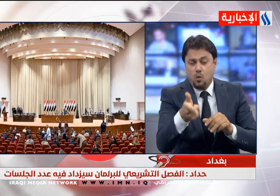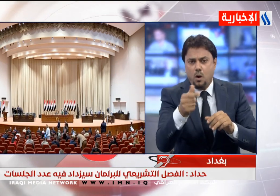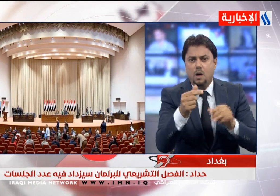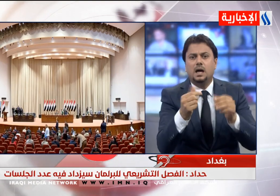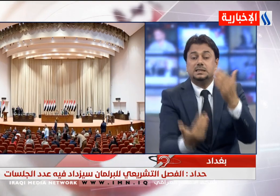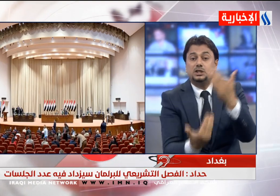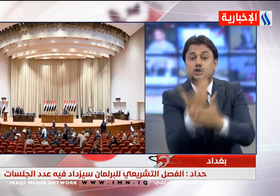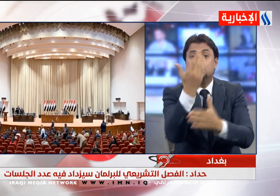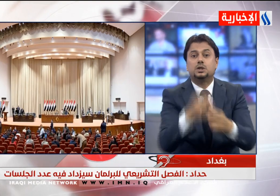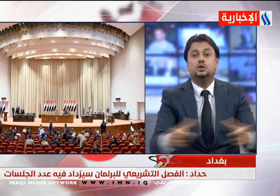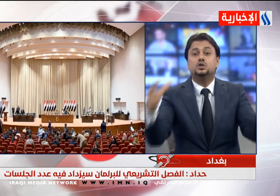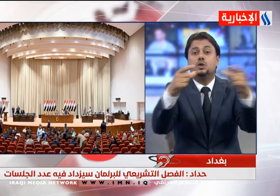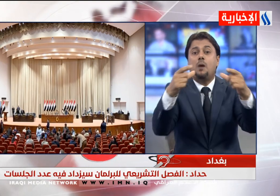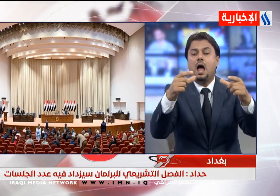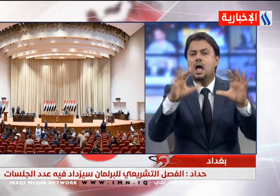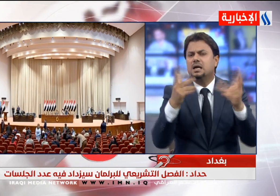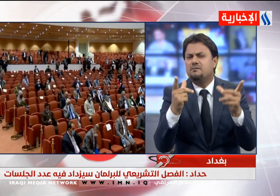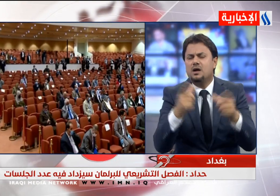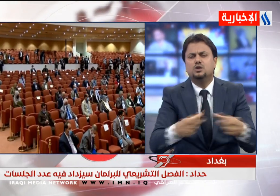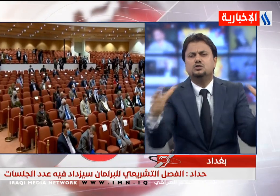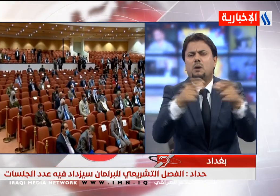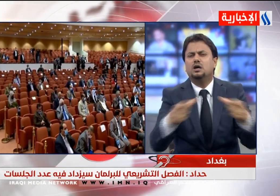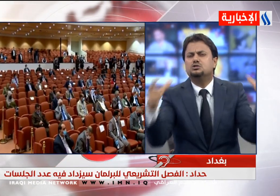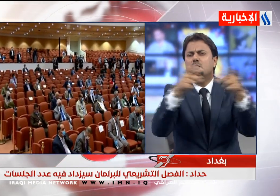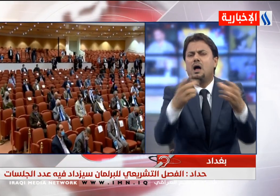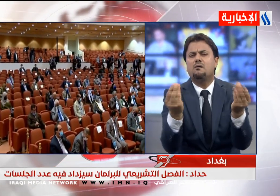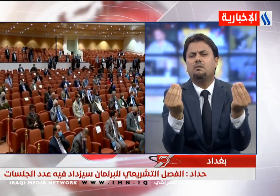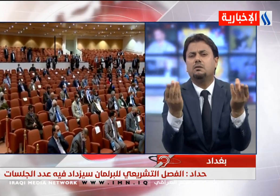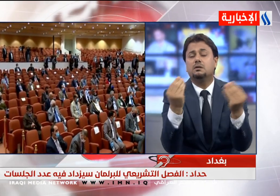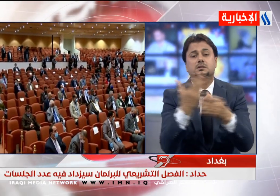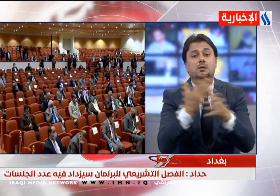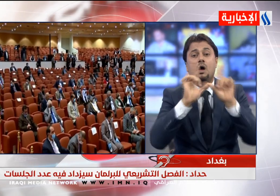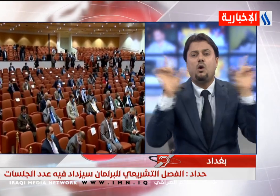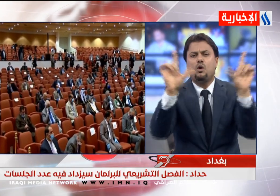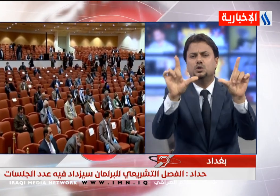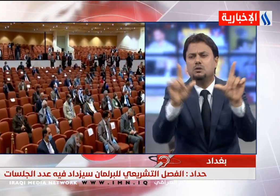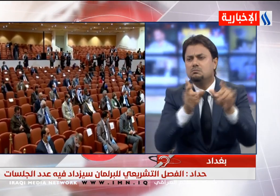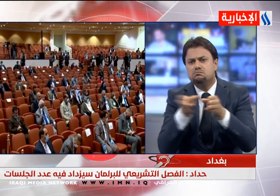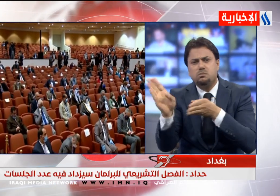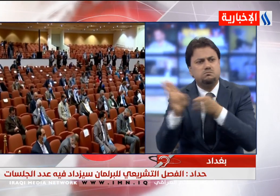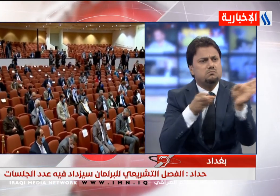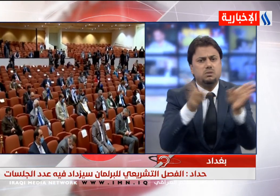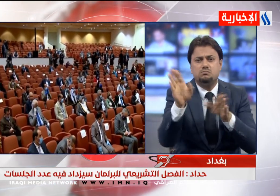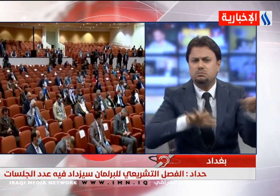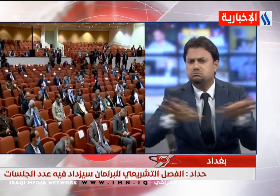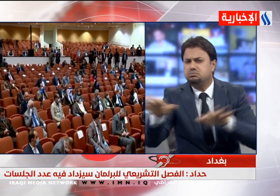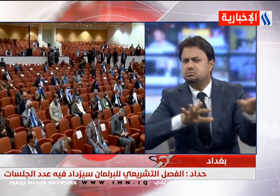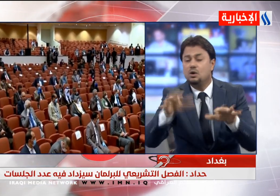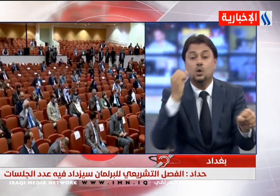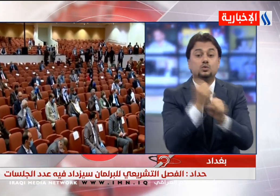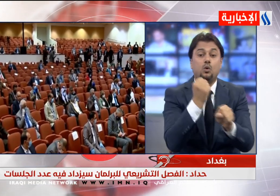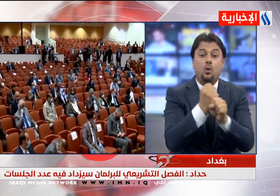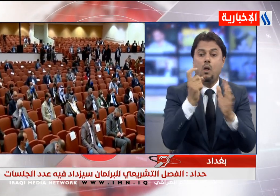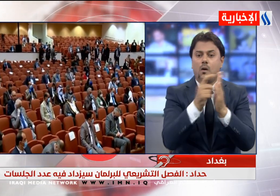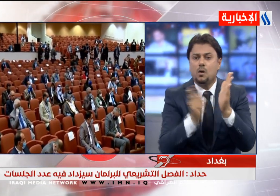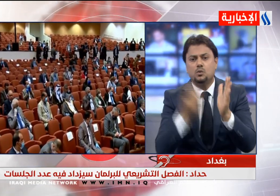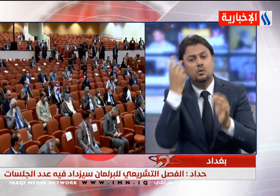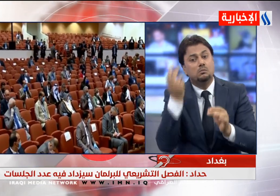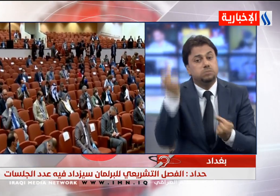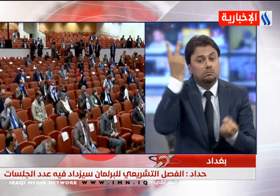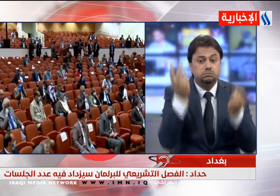سيزداد فيه عدد الجلسات وستمضل لجانب الإجراءات التشريعية لمشاريع القوانين والمقترحات